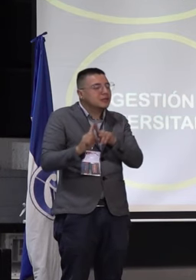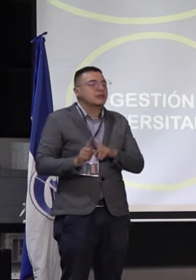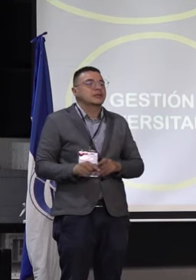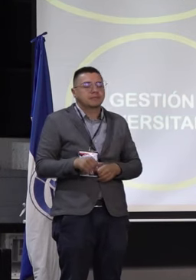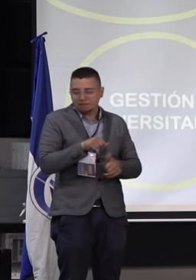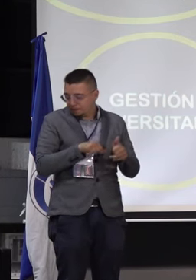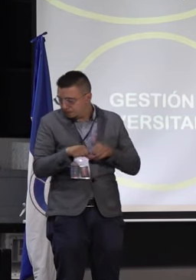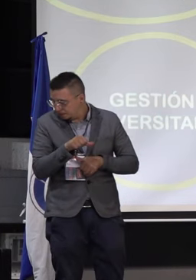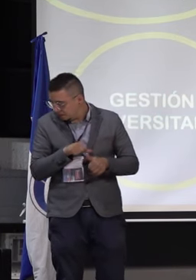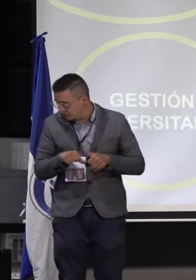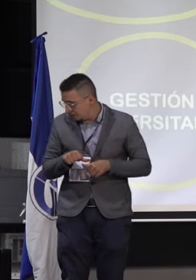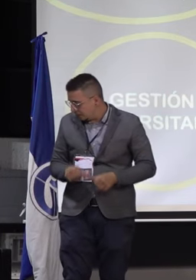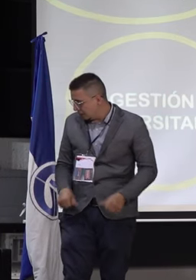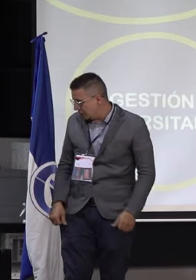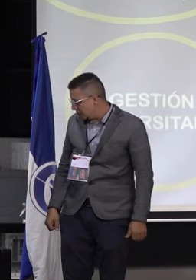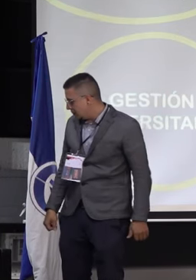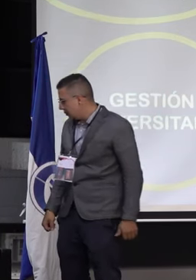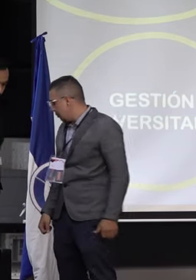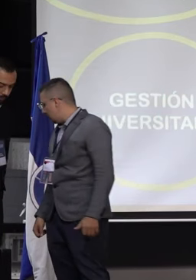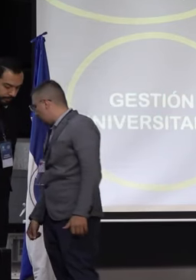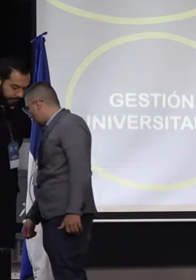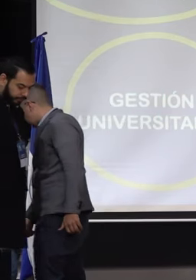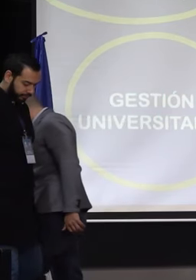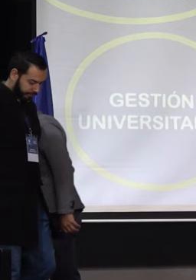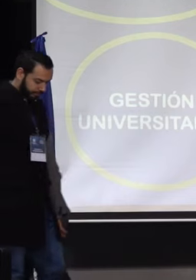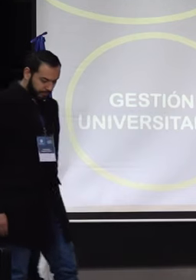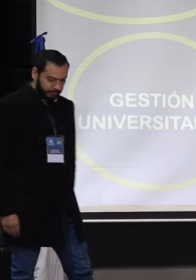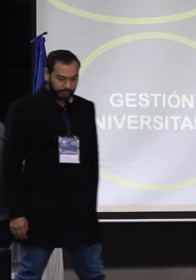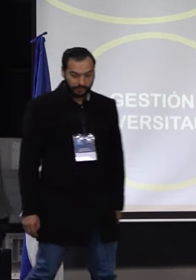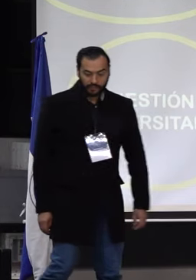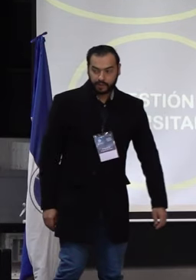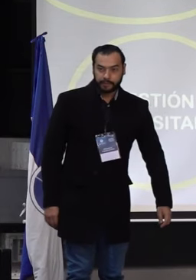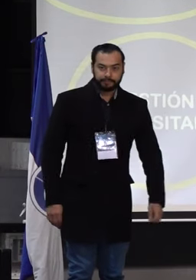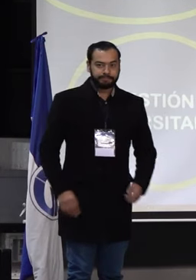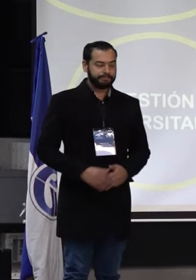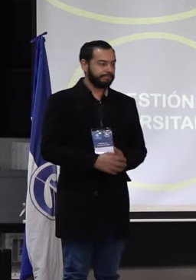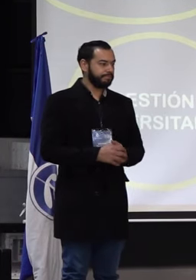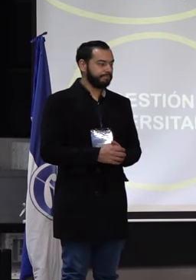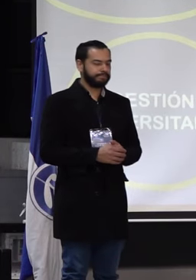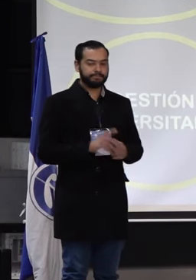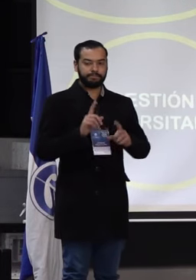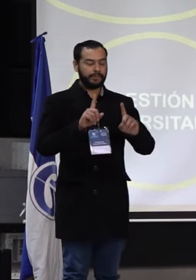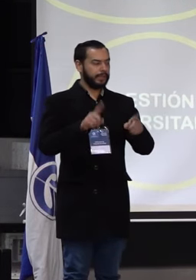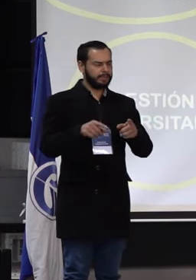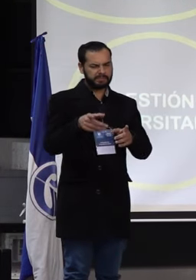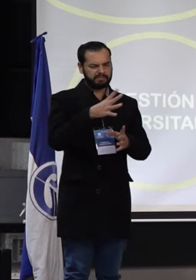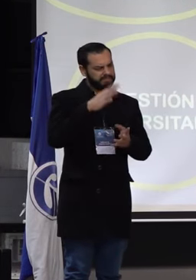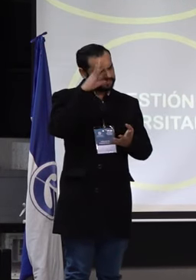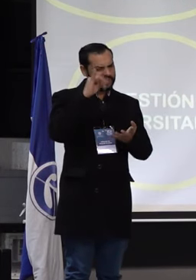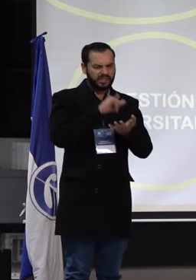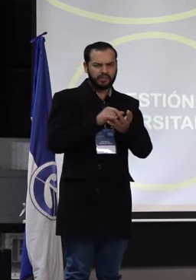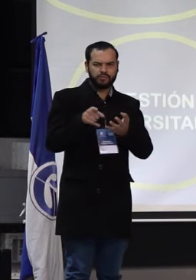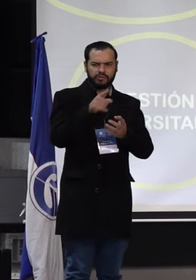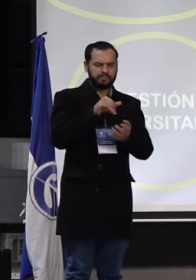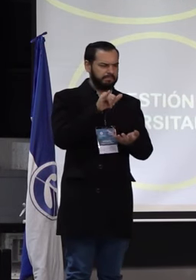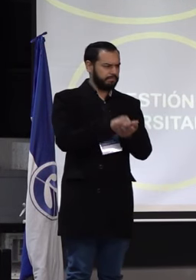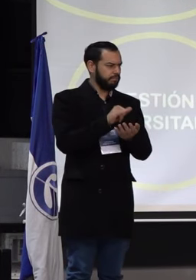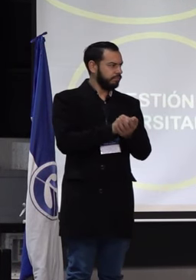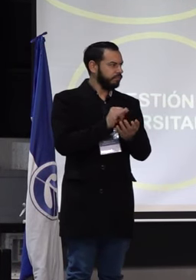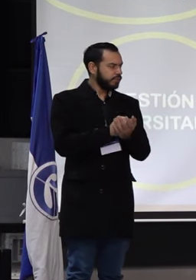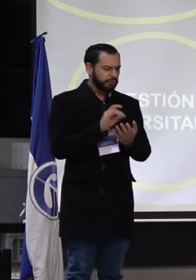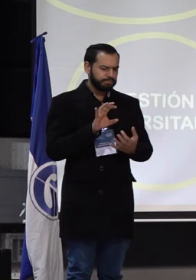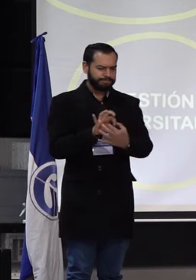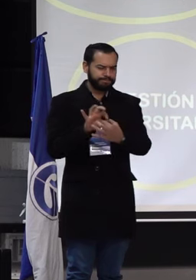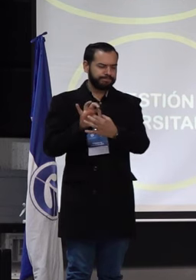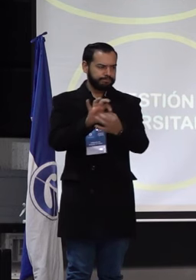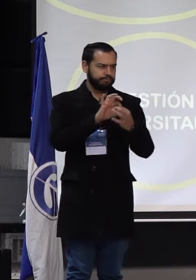en este momento el país atraviesa. También creemos justamente que esa vinculación, cierto,